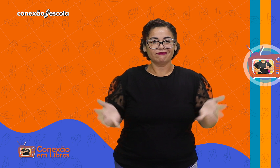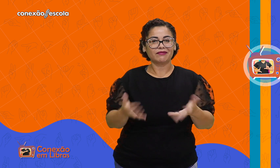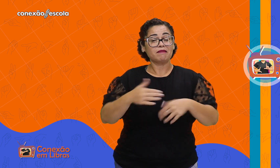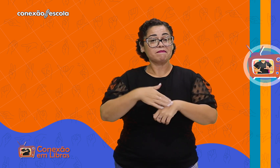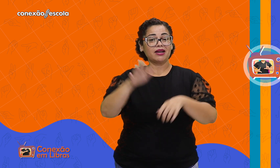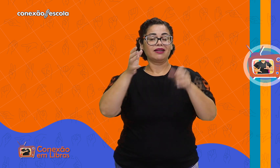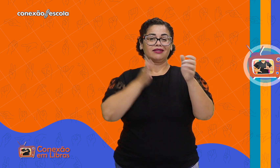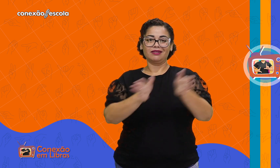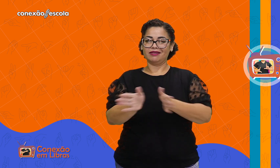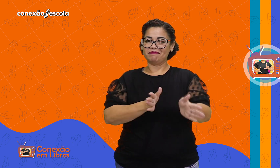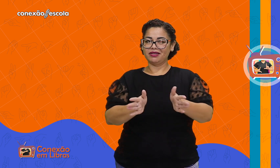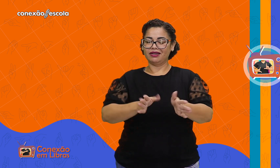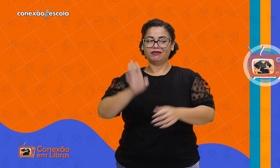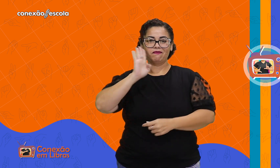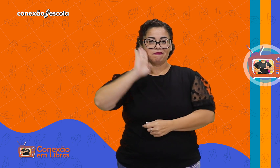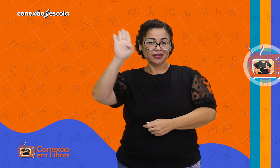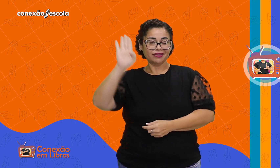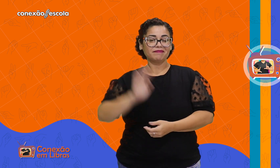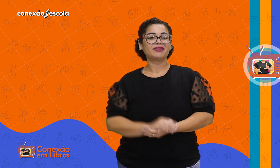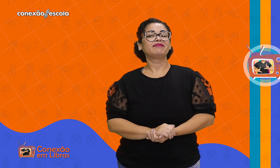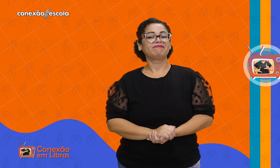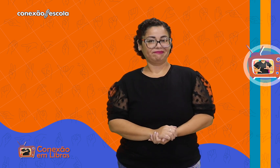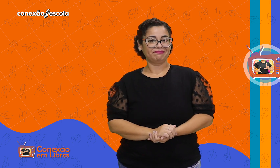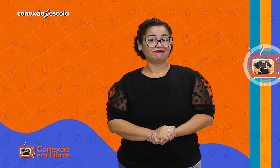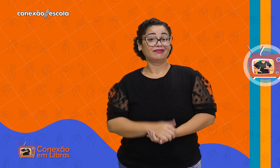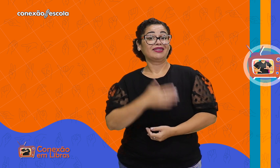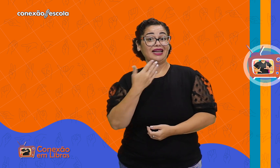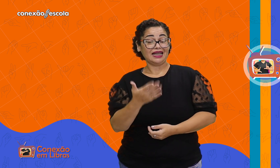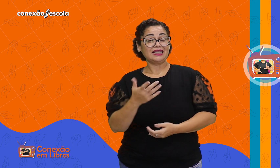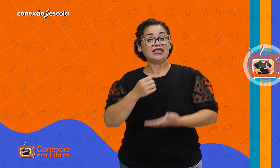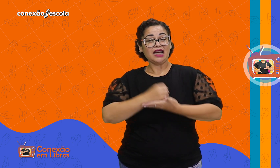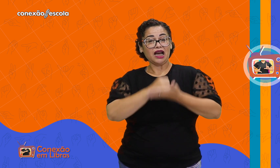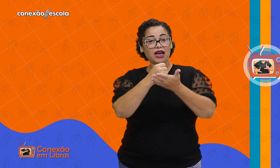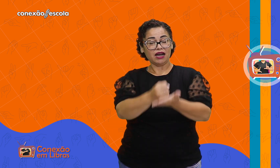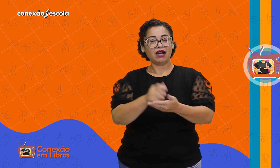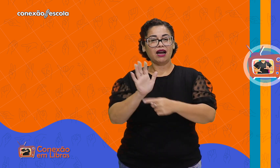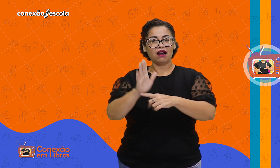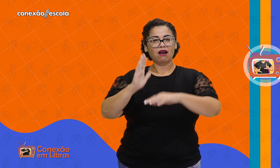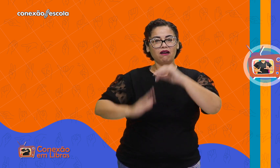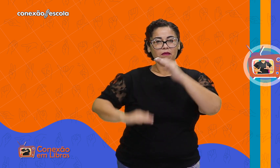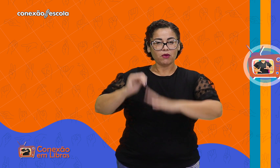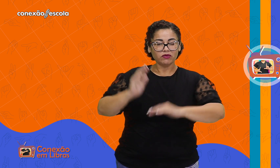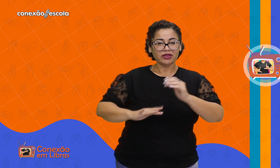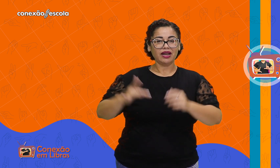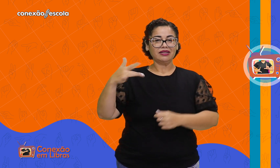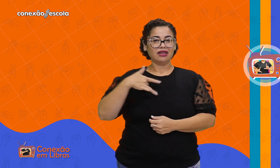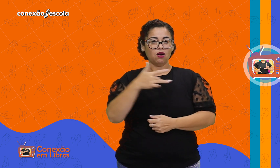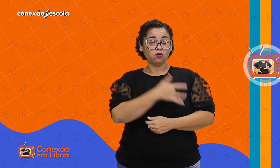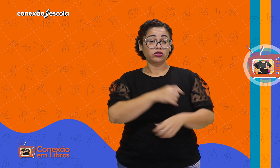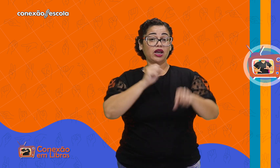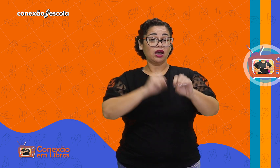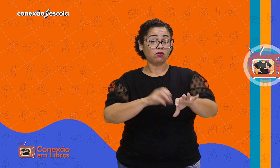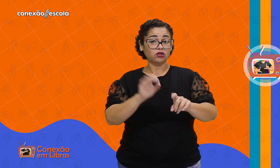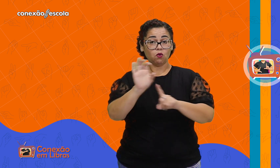e promovendo a acessibilidade. São fundamentais. Nesse sentido, a colaboração entre profissionais de saúde,